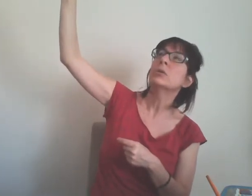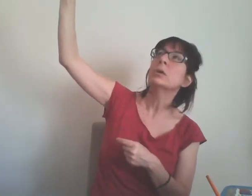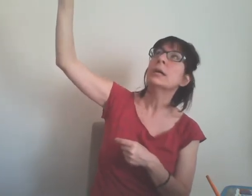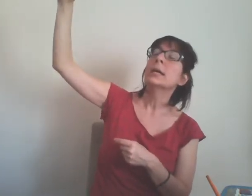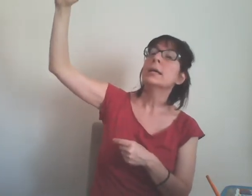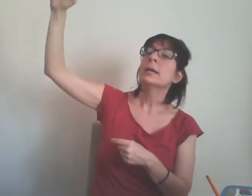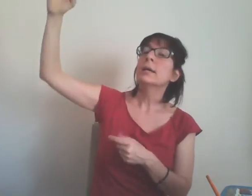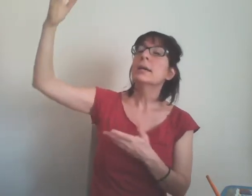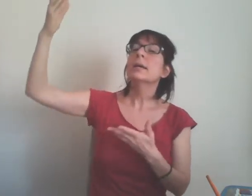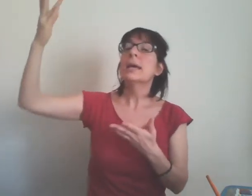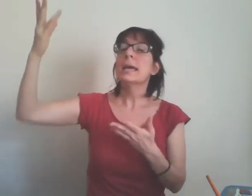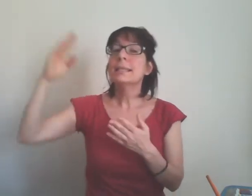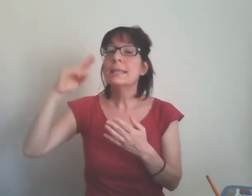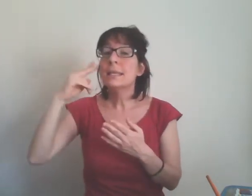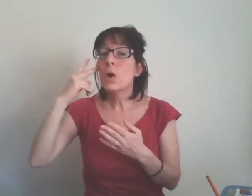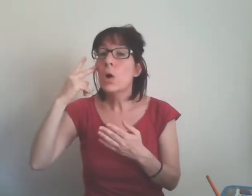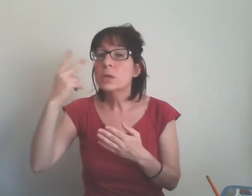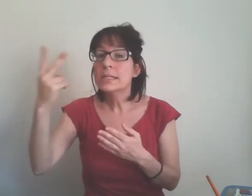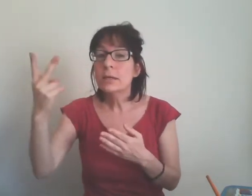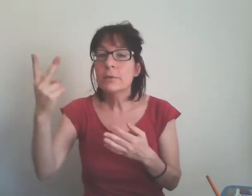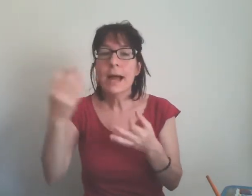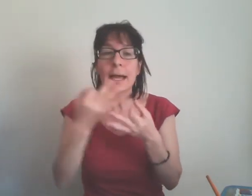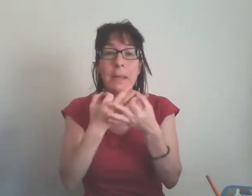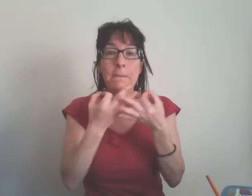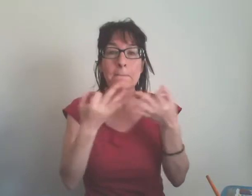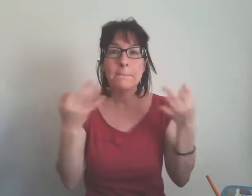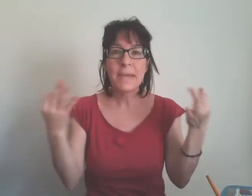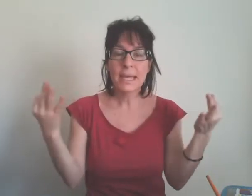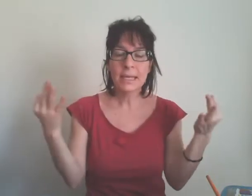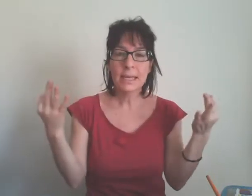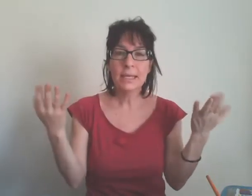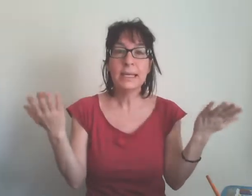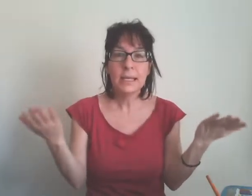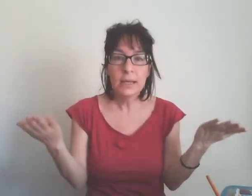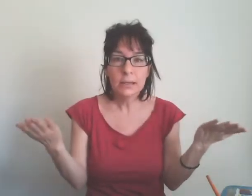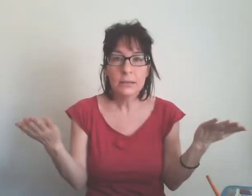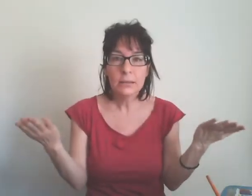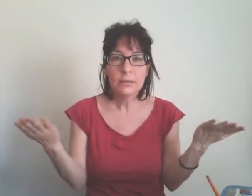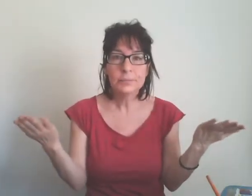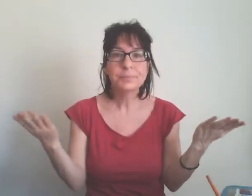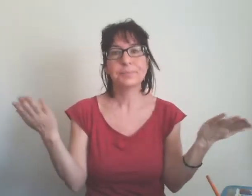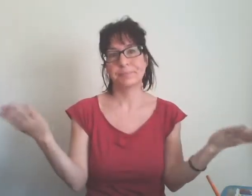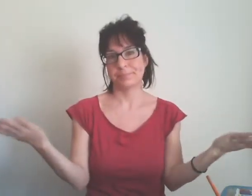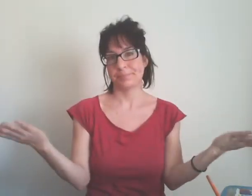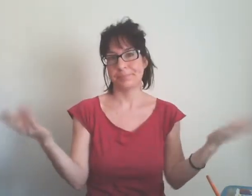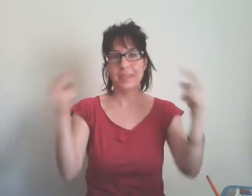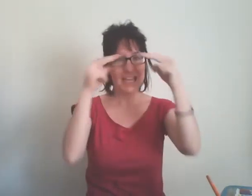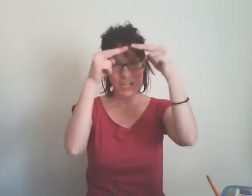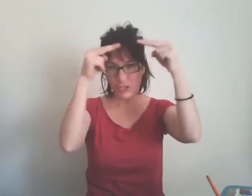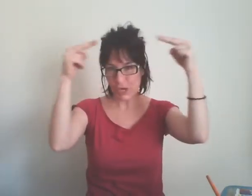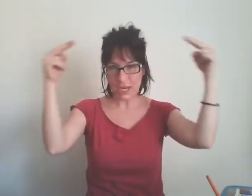e di osservare bene il il cielo